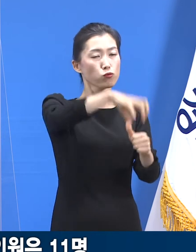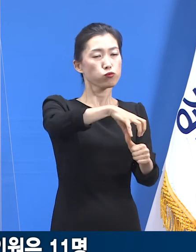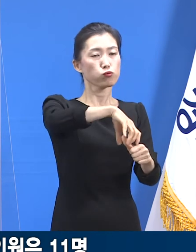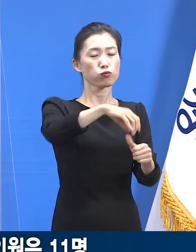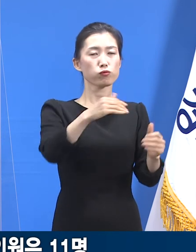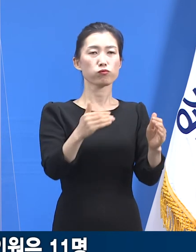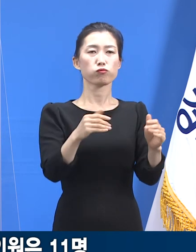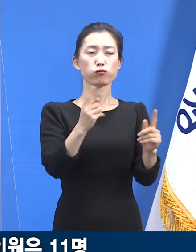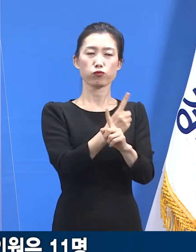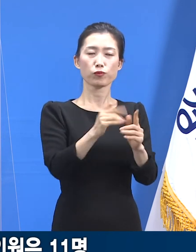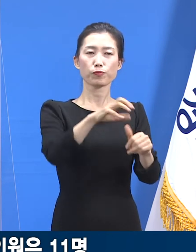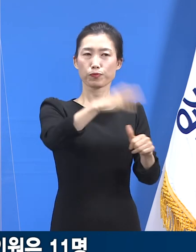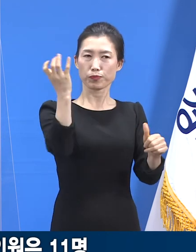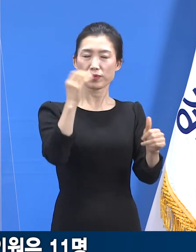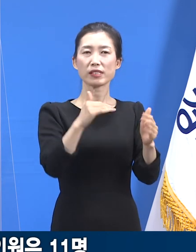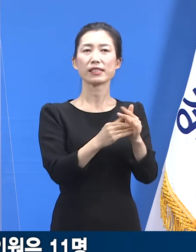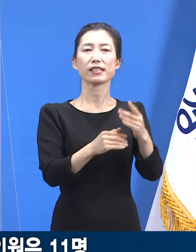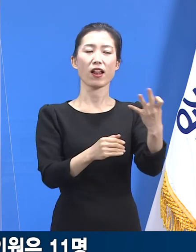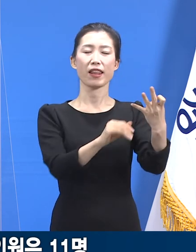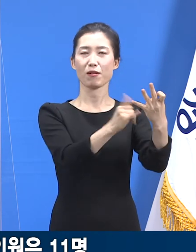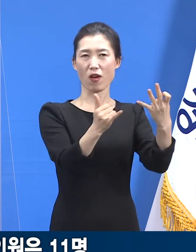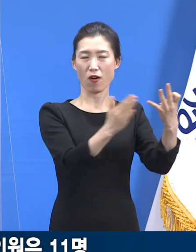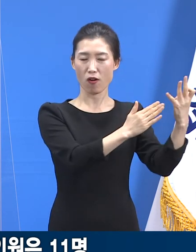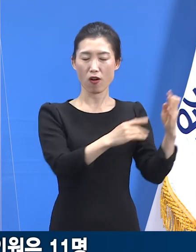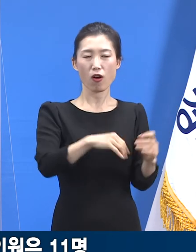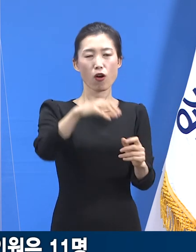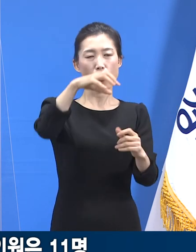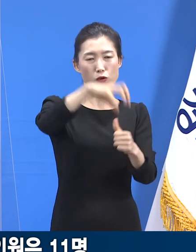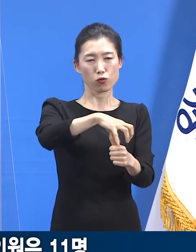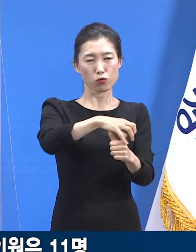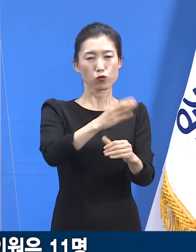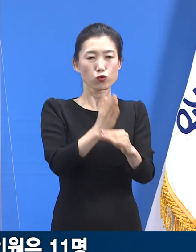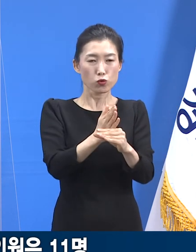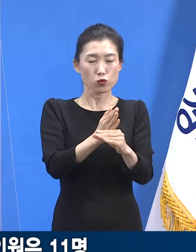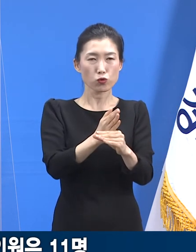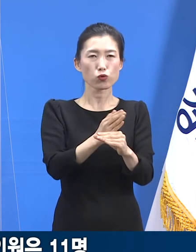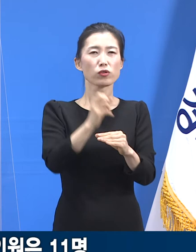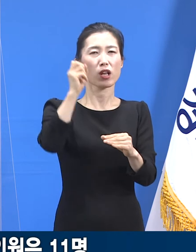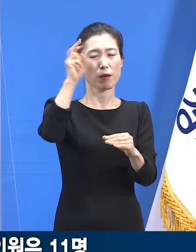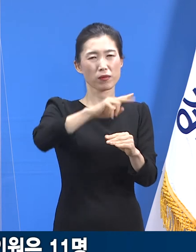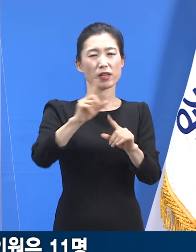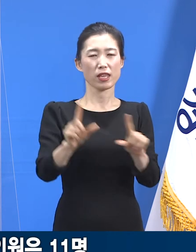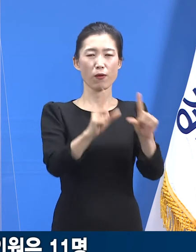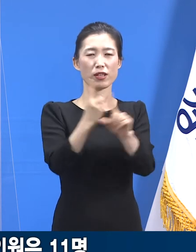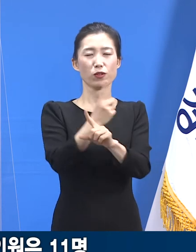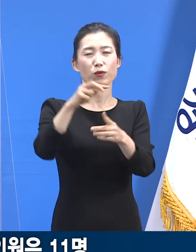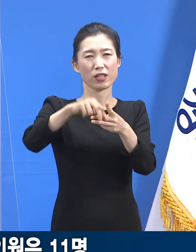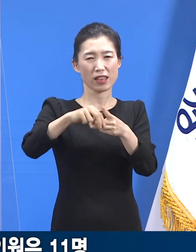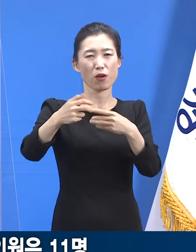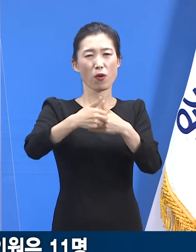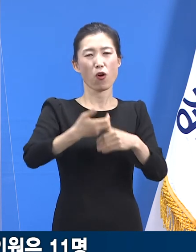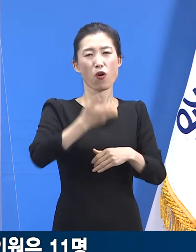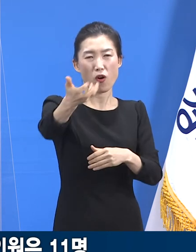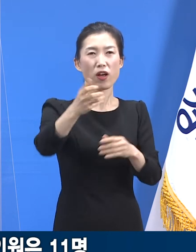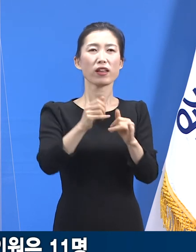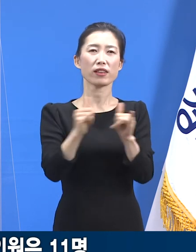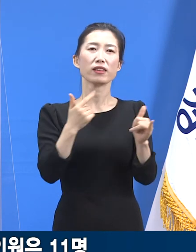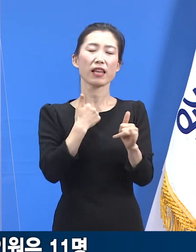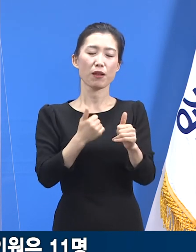해제된 사례가 14명, 자가치료 중 의료기관이나 생활치료센터로 이송했던 경우는 7명입니다.